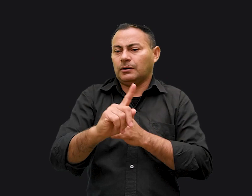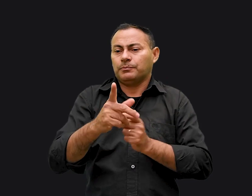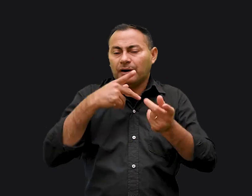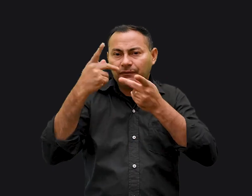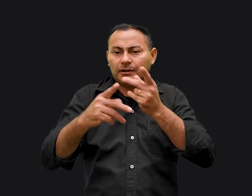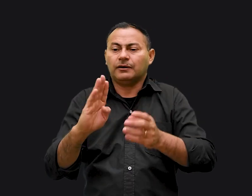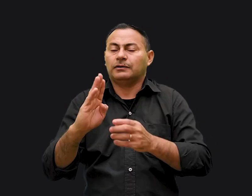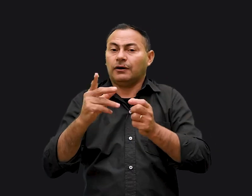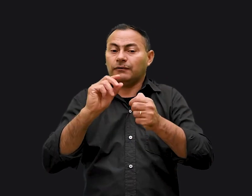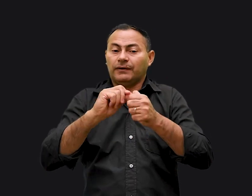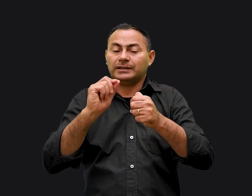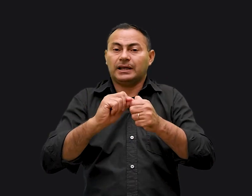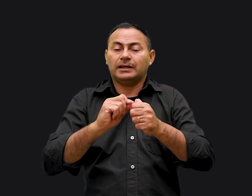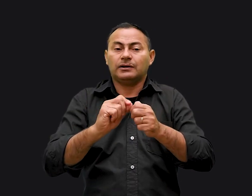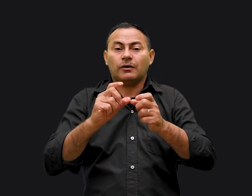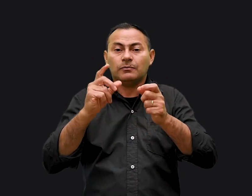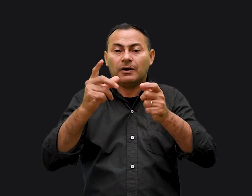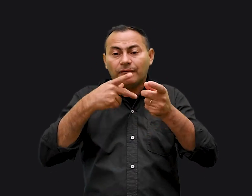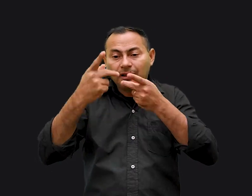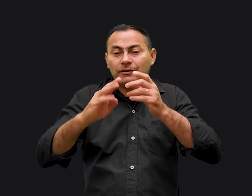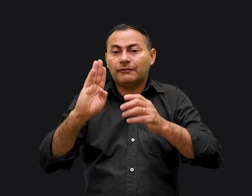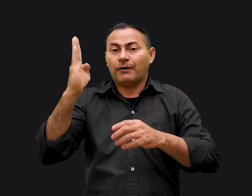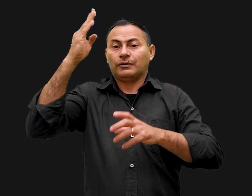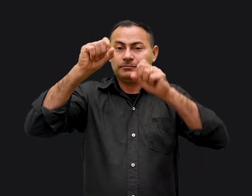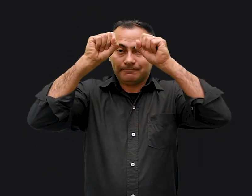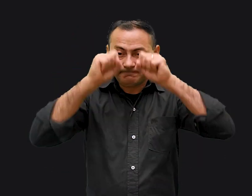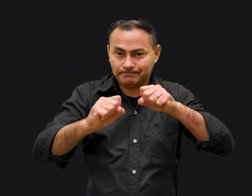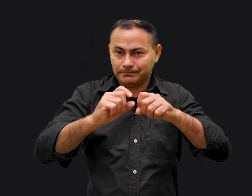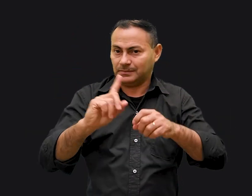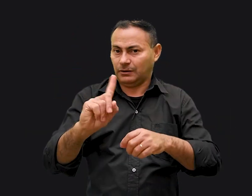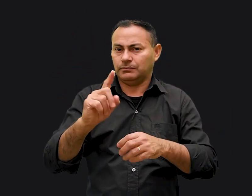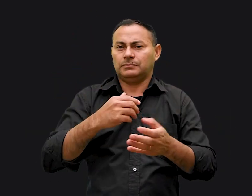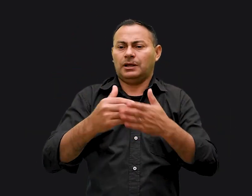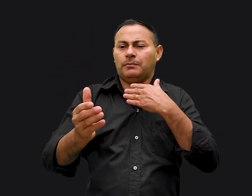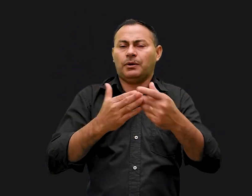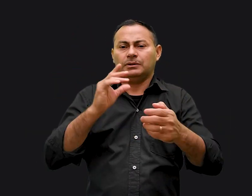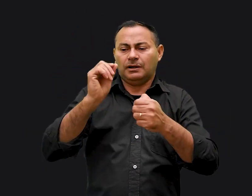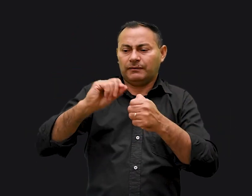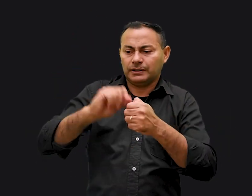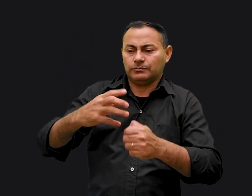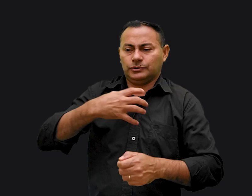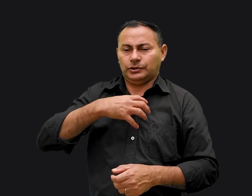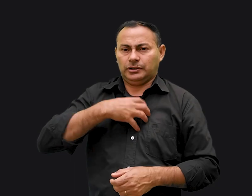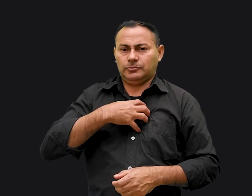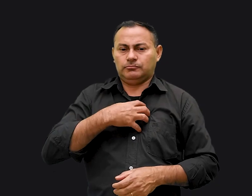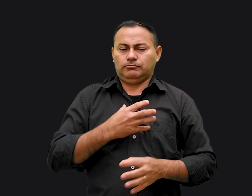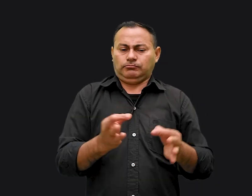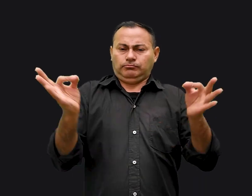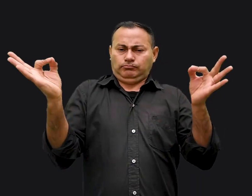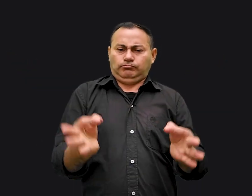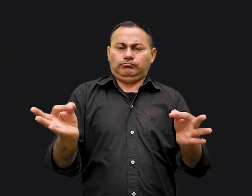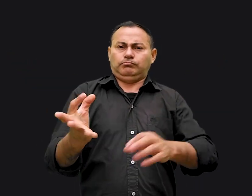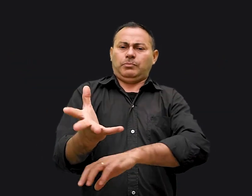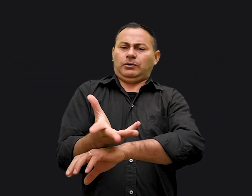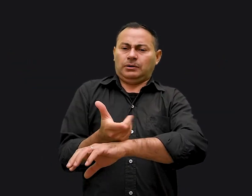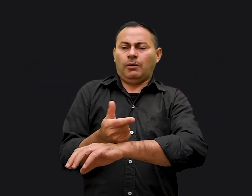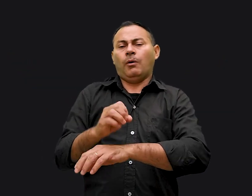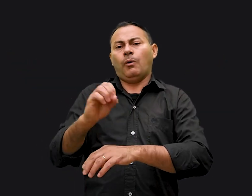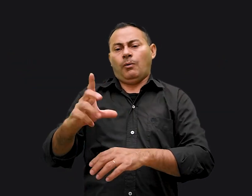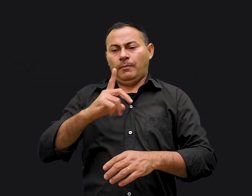dirás falso testemunho Não importa se você sabe fazer isso de uma forma muito hábil Se você